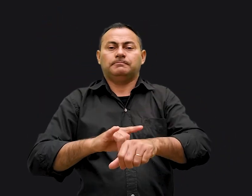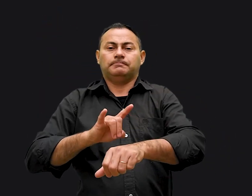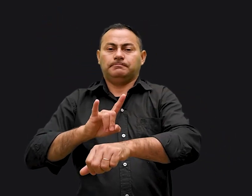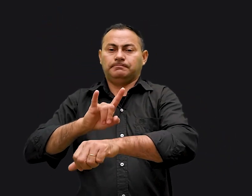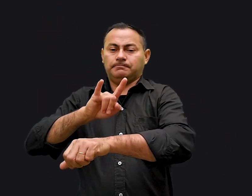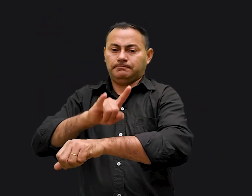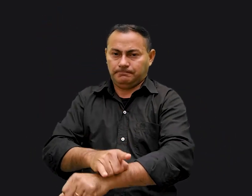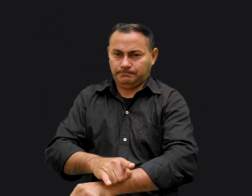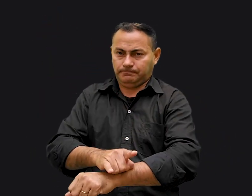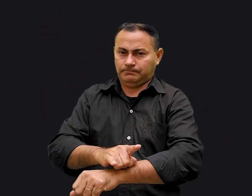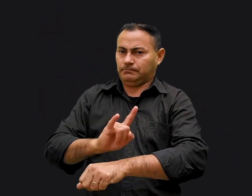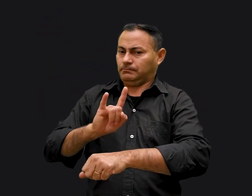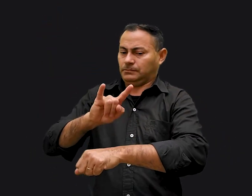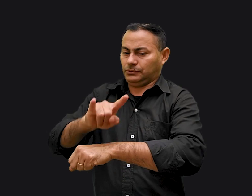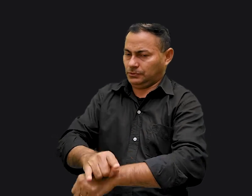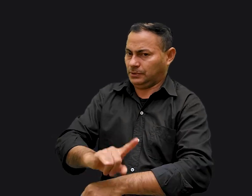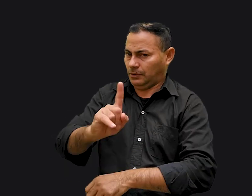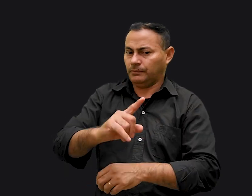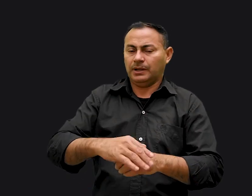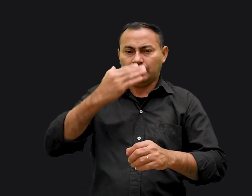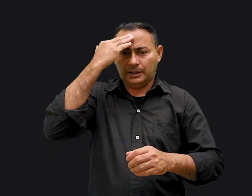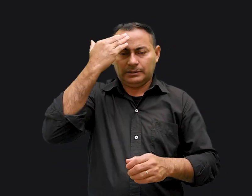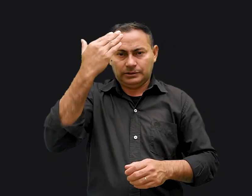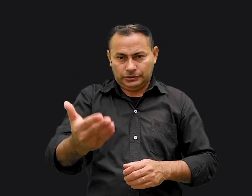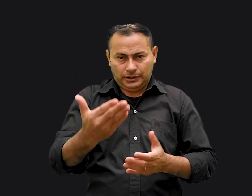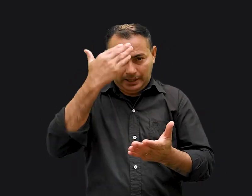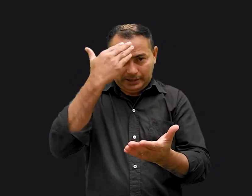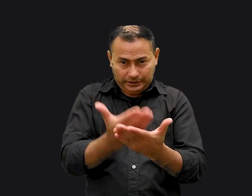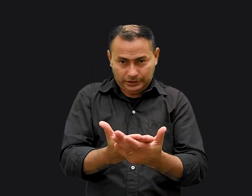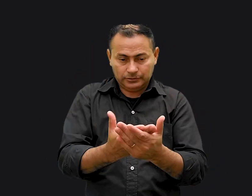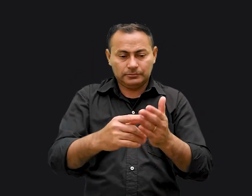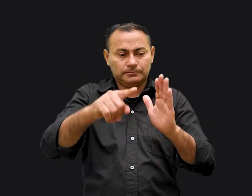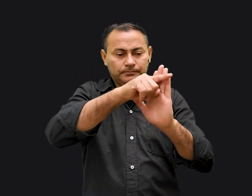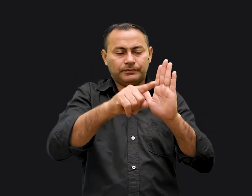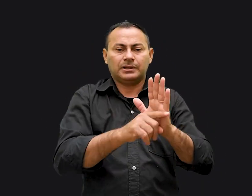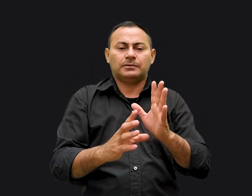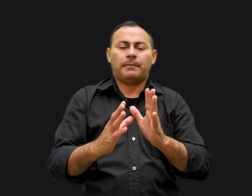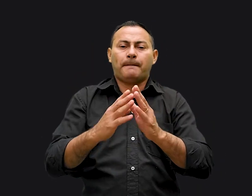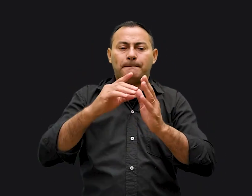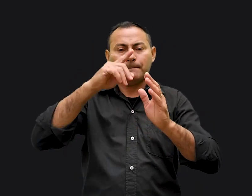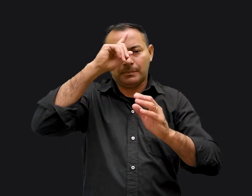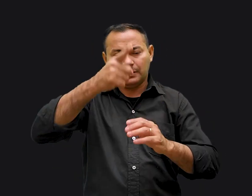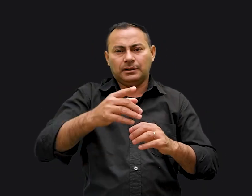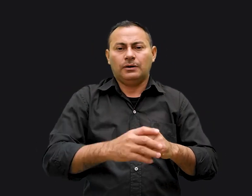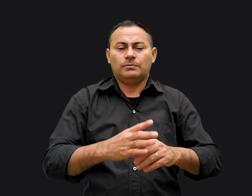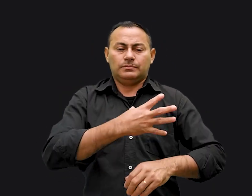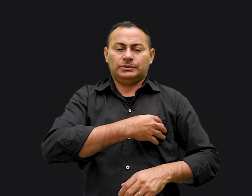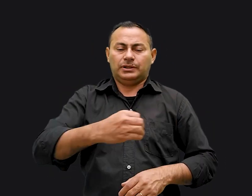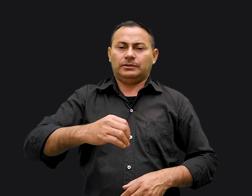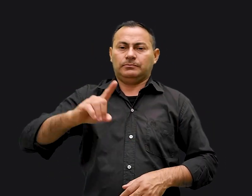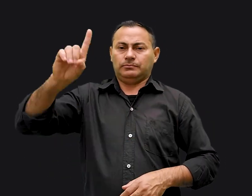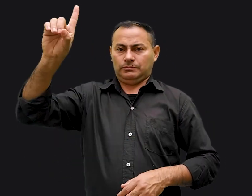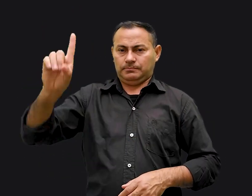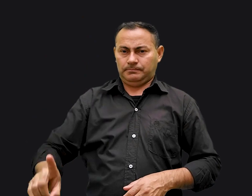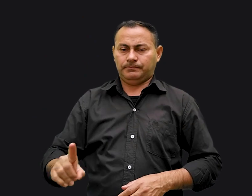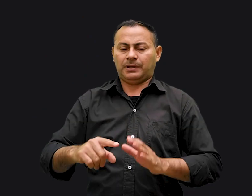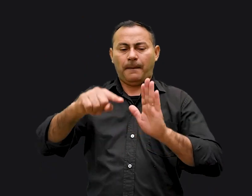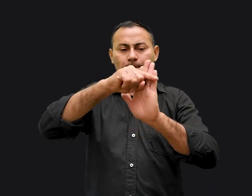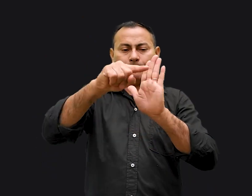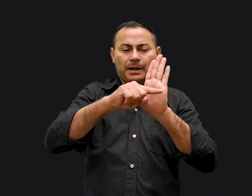Eu acredito que o espírito desse mandamento é o que poderíamos chamar de o direito dos filhos Este é o plano de Deus